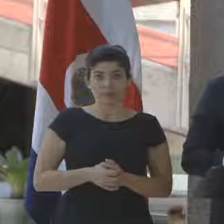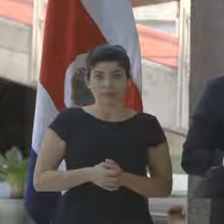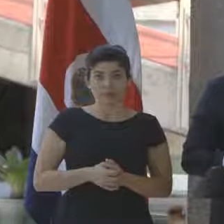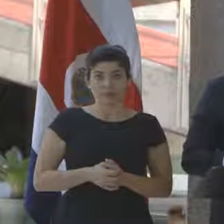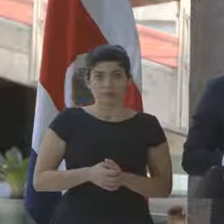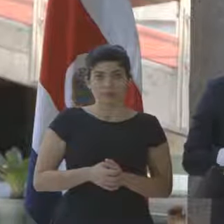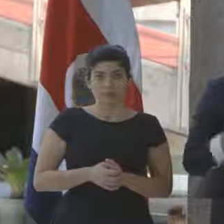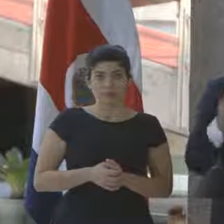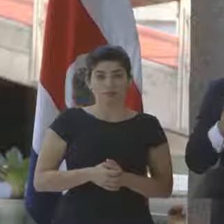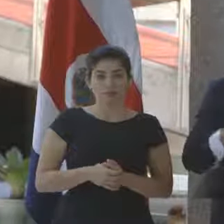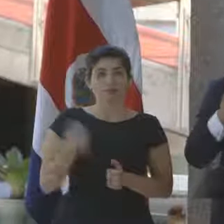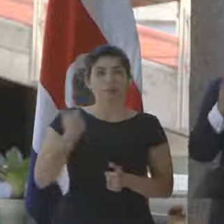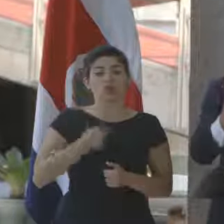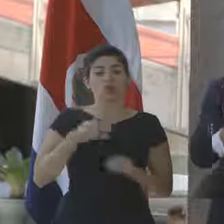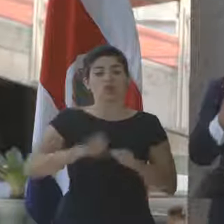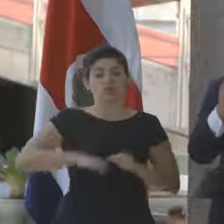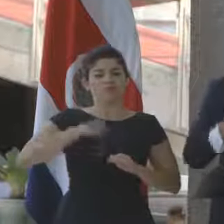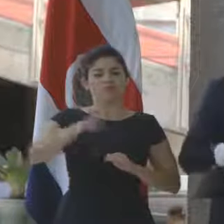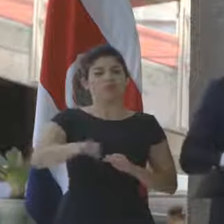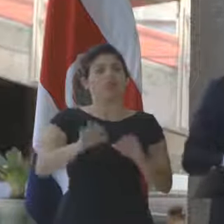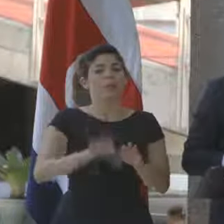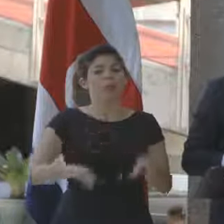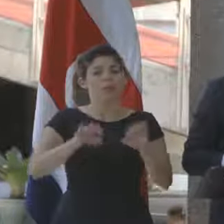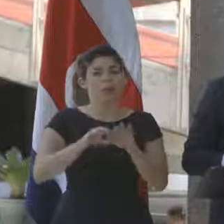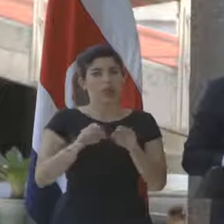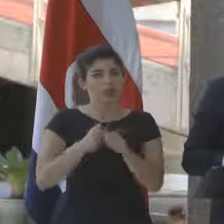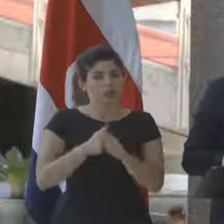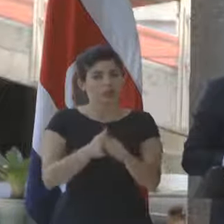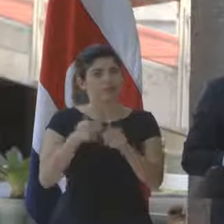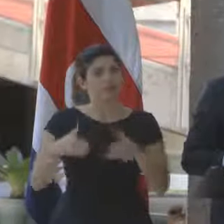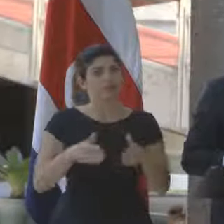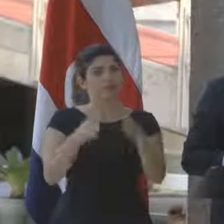Hoy, damos un paso importante en esa dirección.